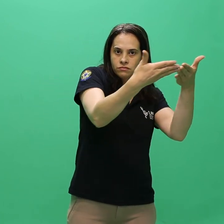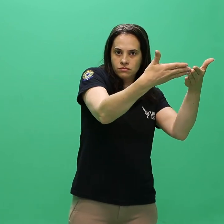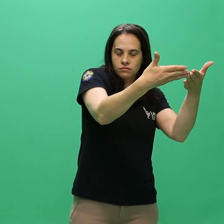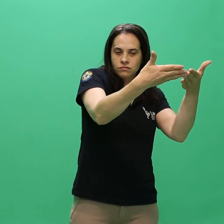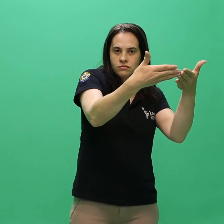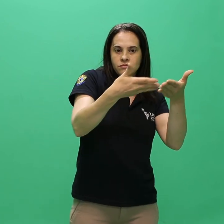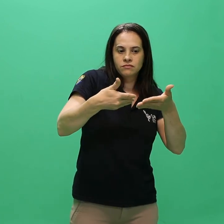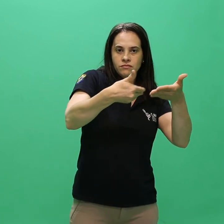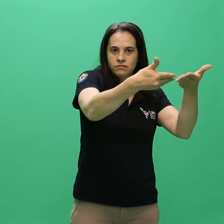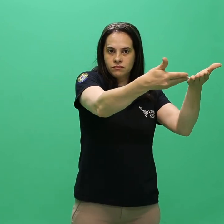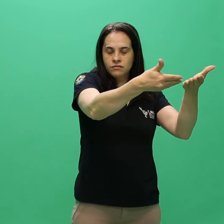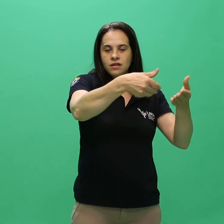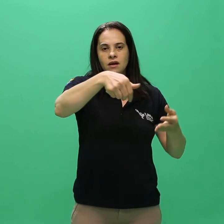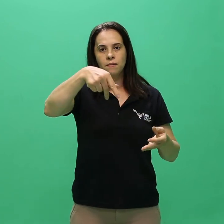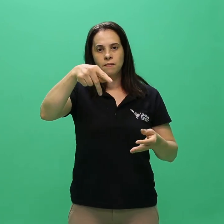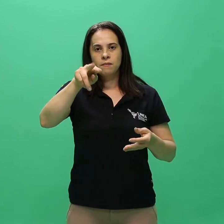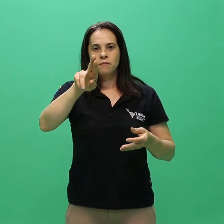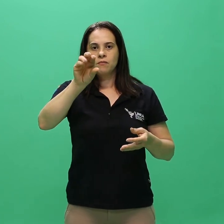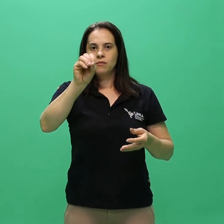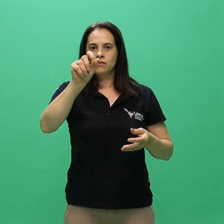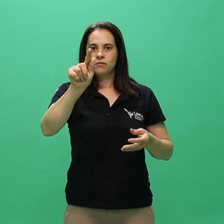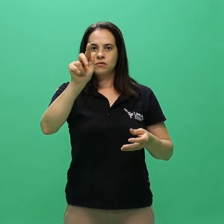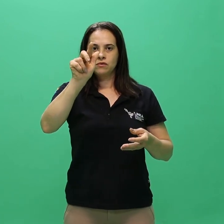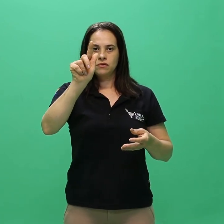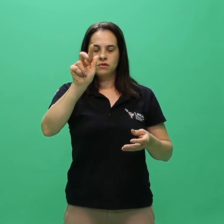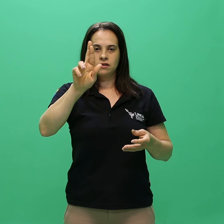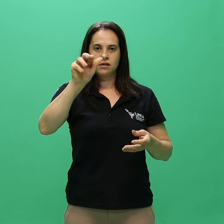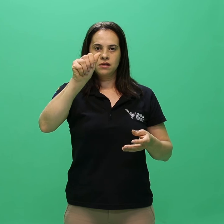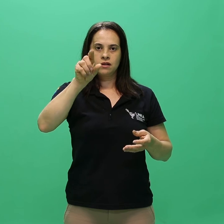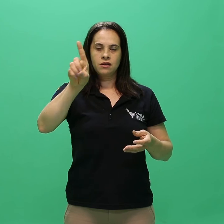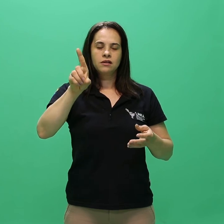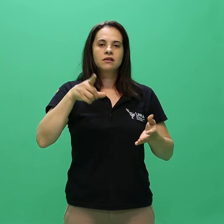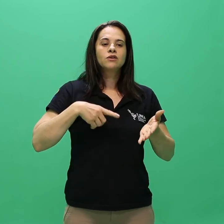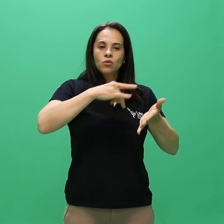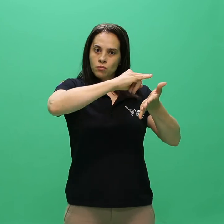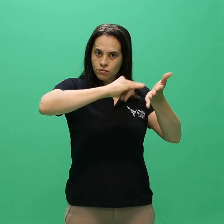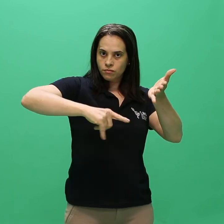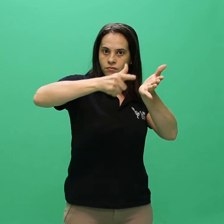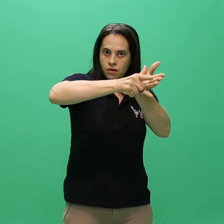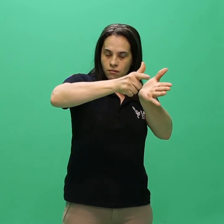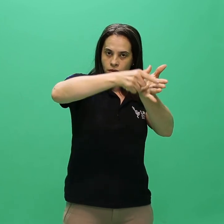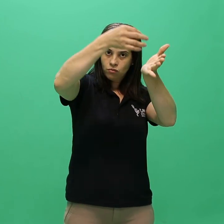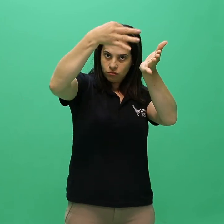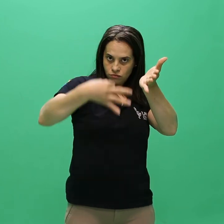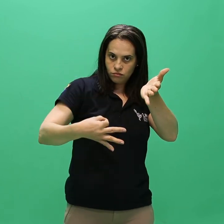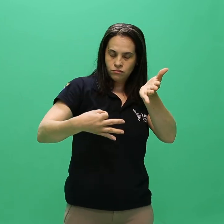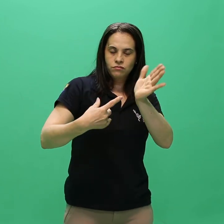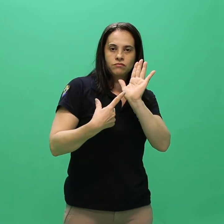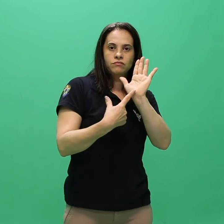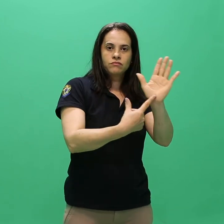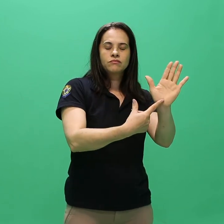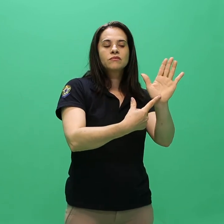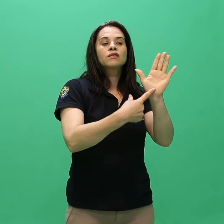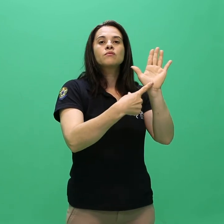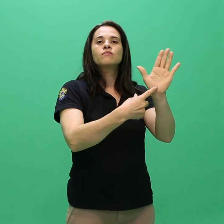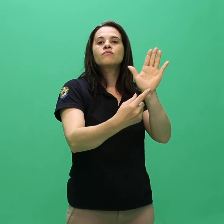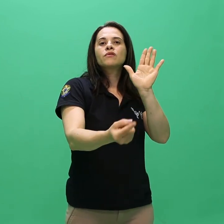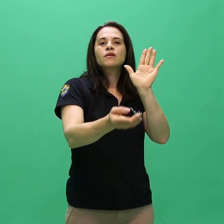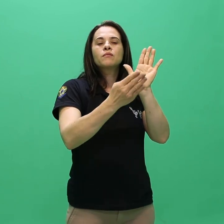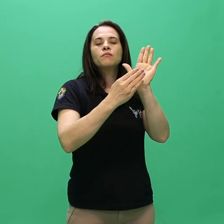estipulada o formulário padrão no qual constam as equivalências concedidas, bem como o